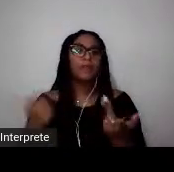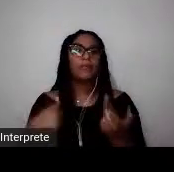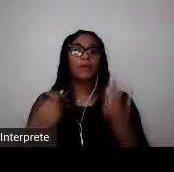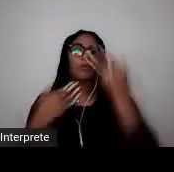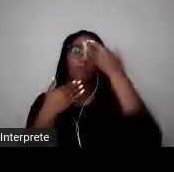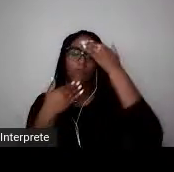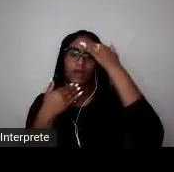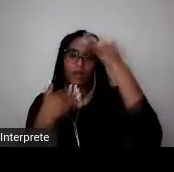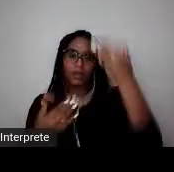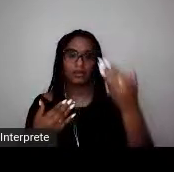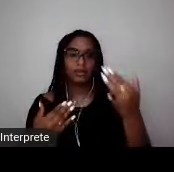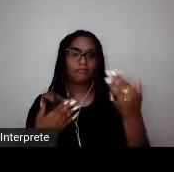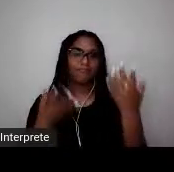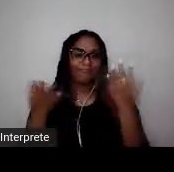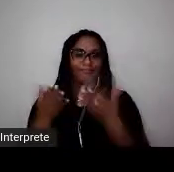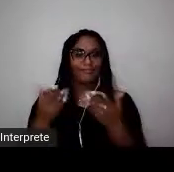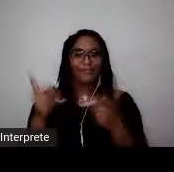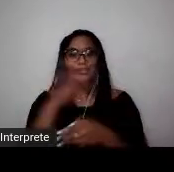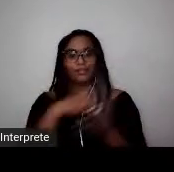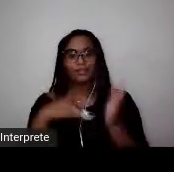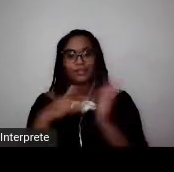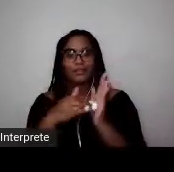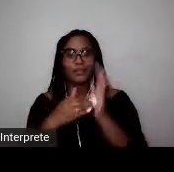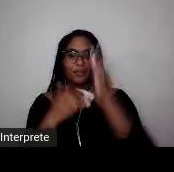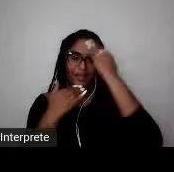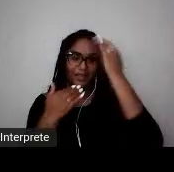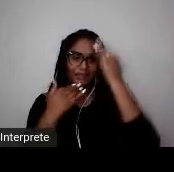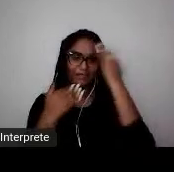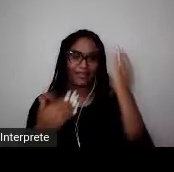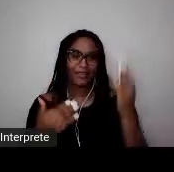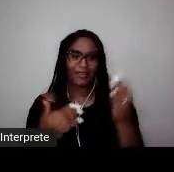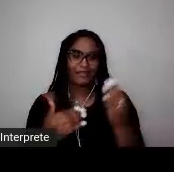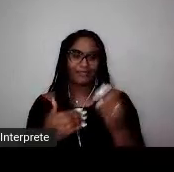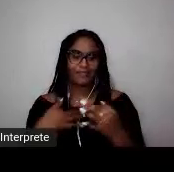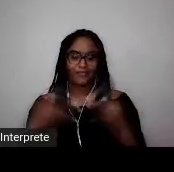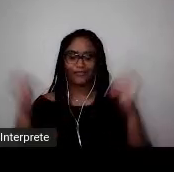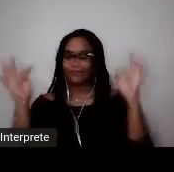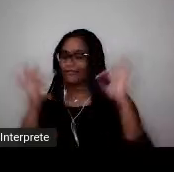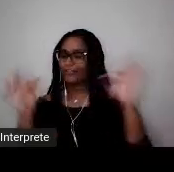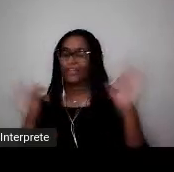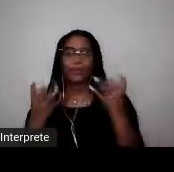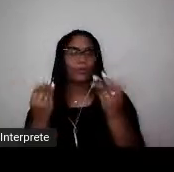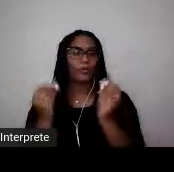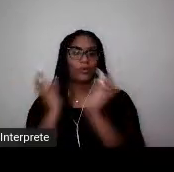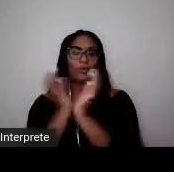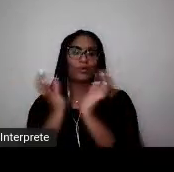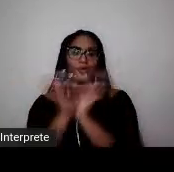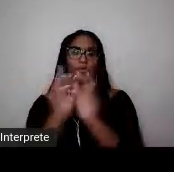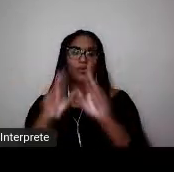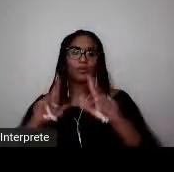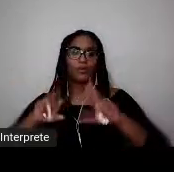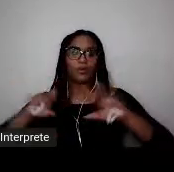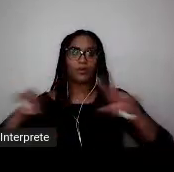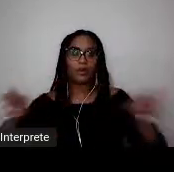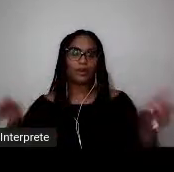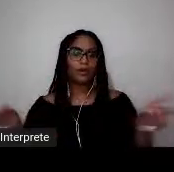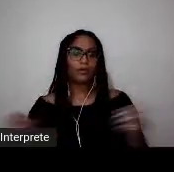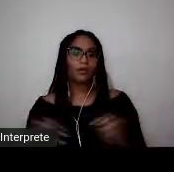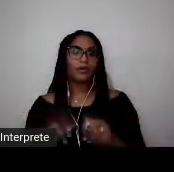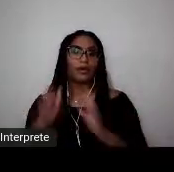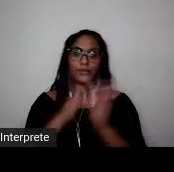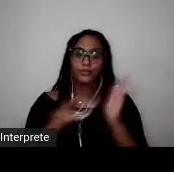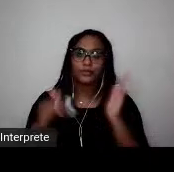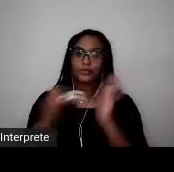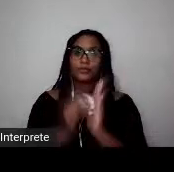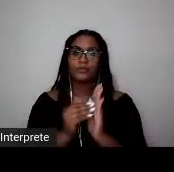concedido, manifesto mais uma vez a minha alegria estar aqui com as colegas. Espero que todos, todas e todes